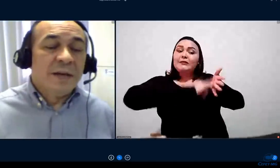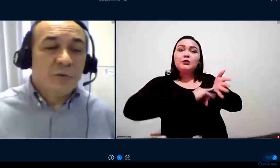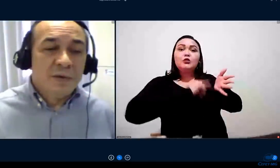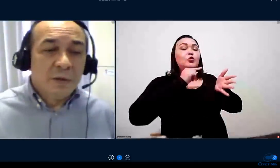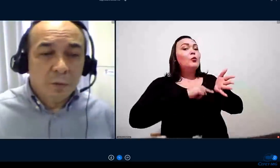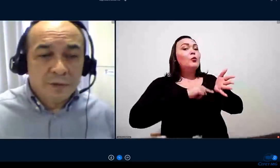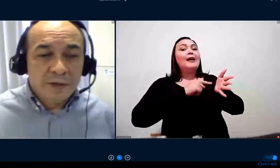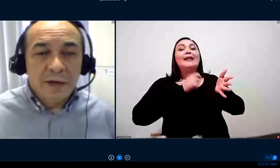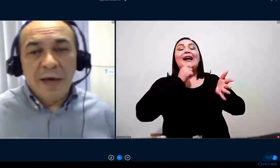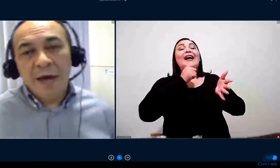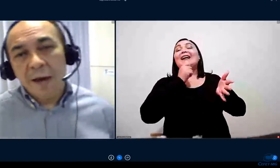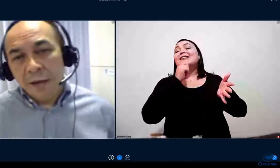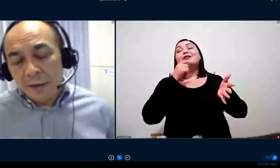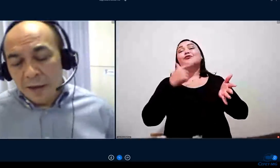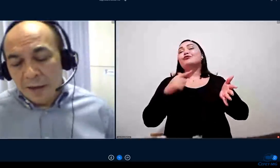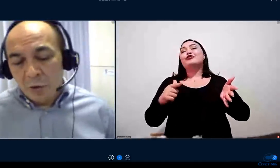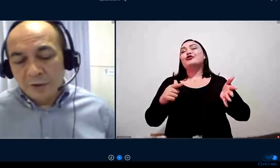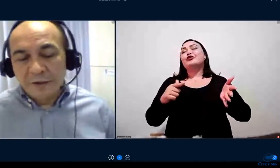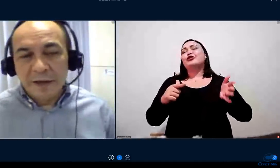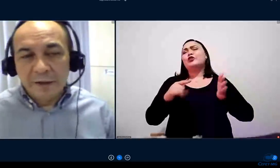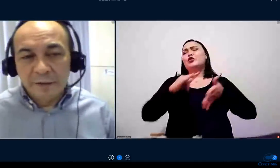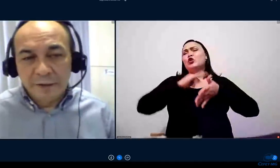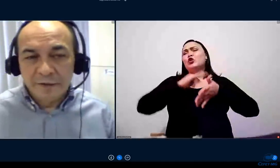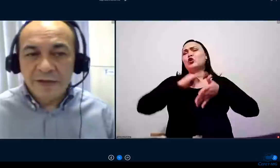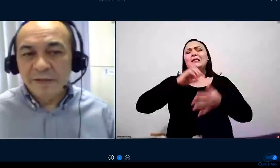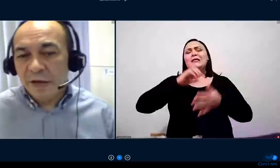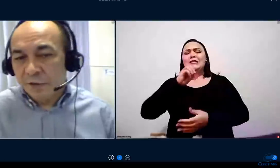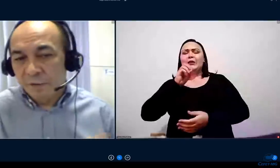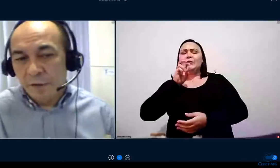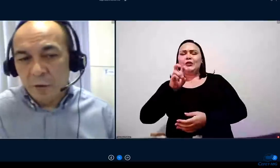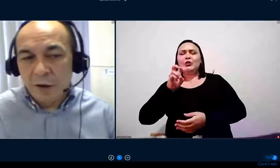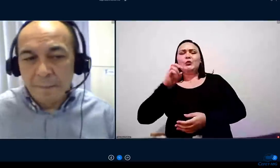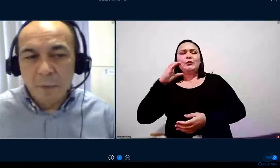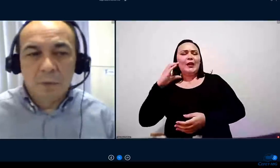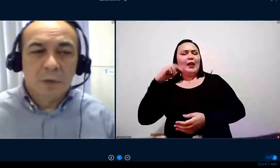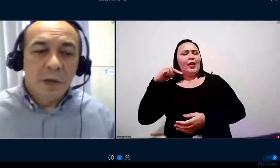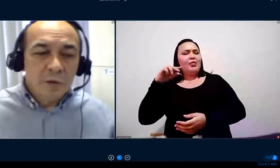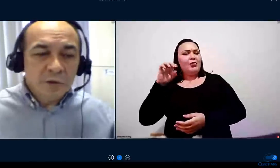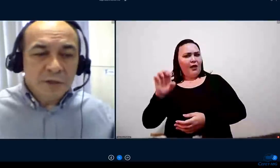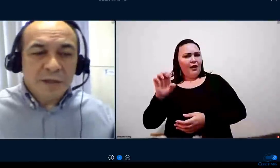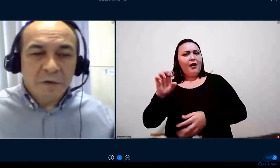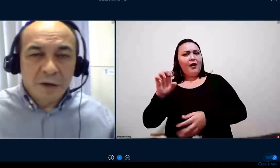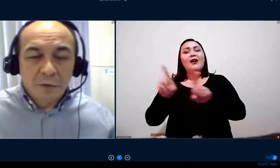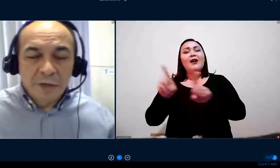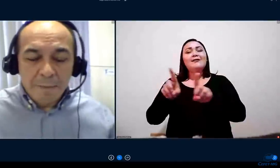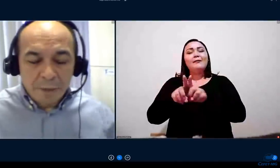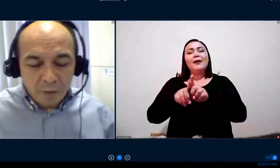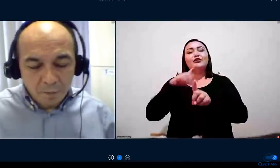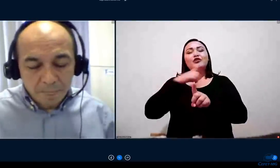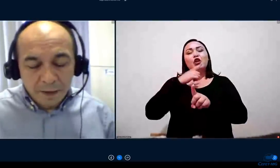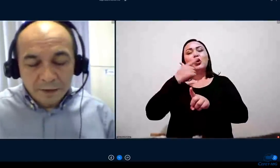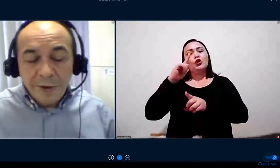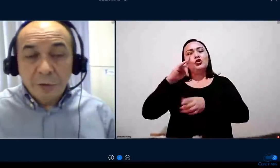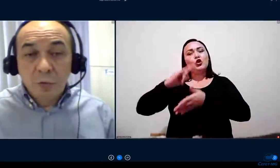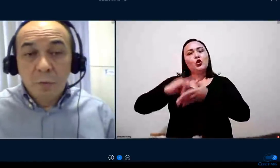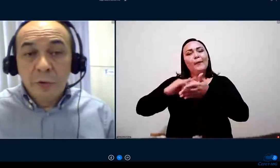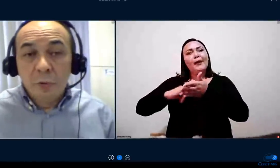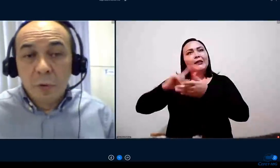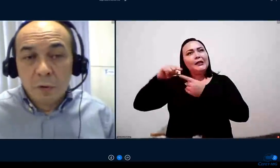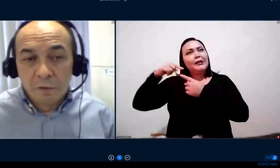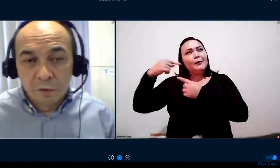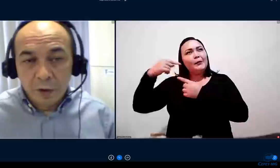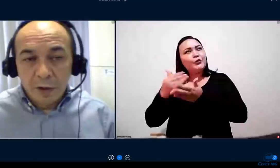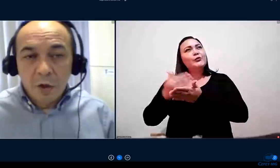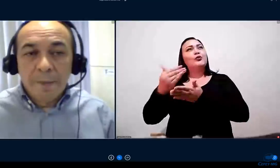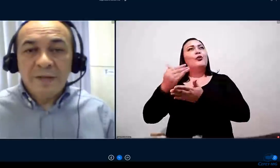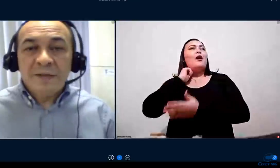parecer 05 do CNE, nem a nota técnica 17, que foi agora há pouco. Isso a gente está falando de abril. Então, era tudo muito